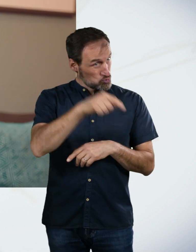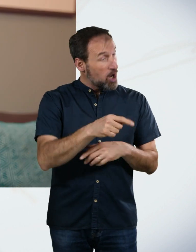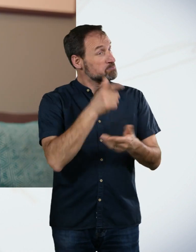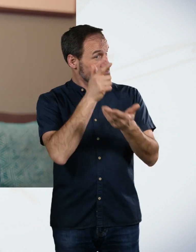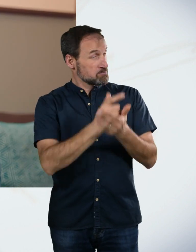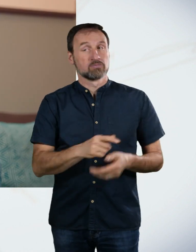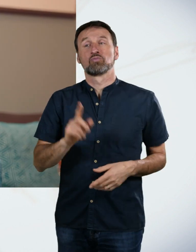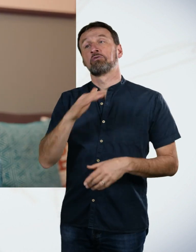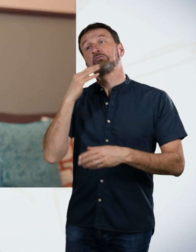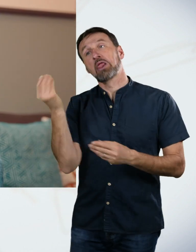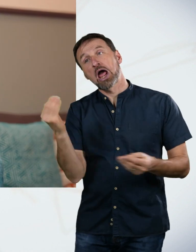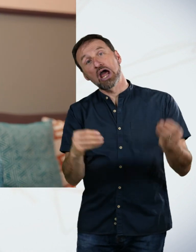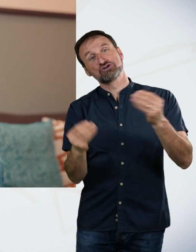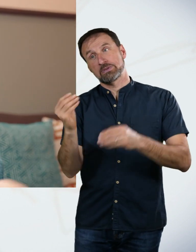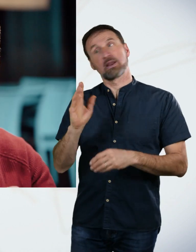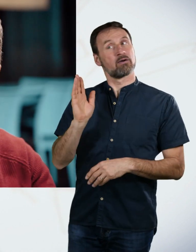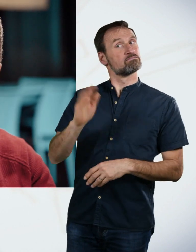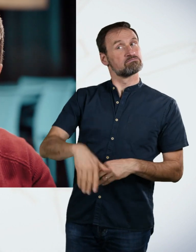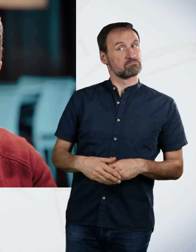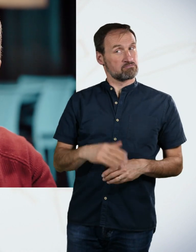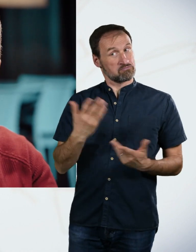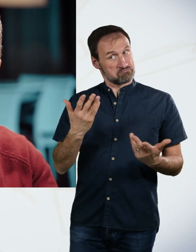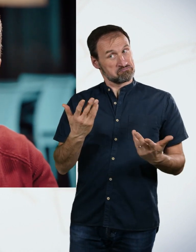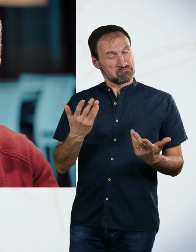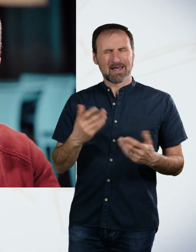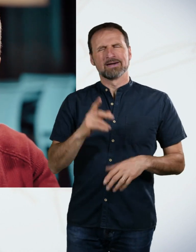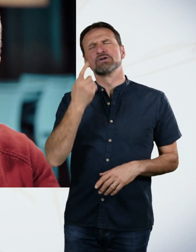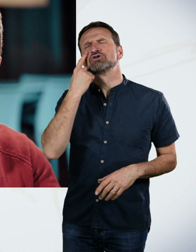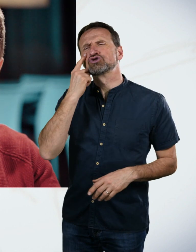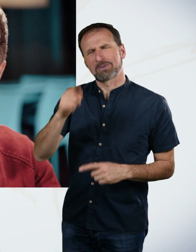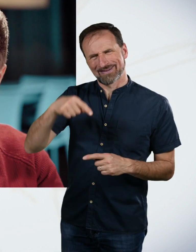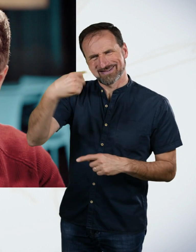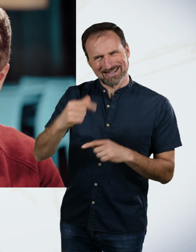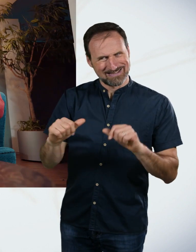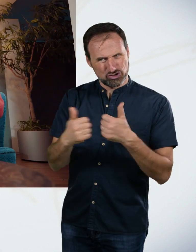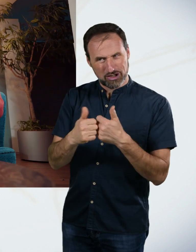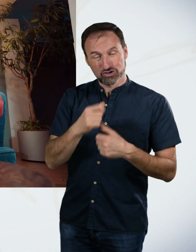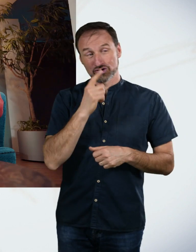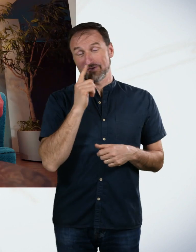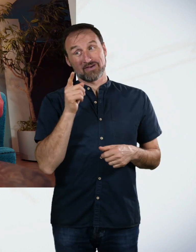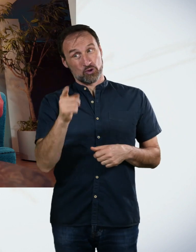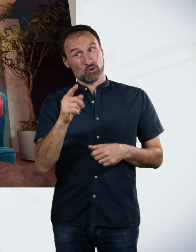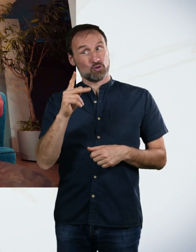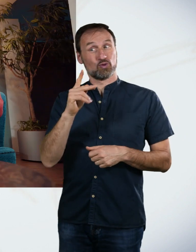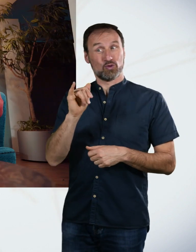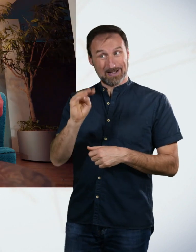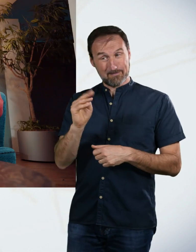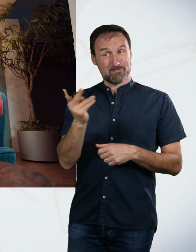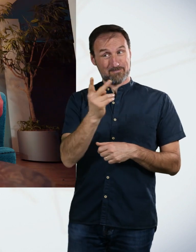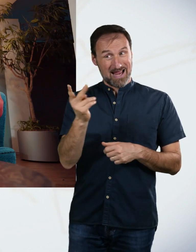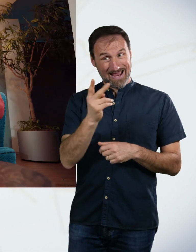würde sagen, lass uns die nächste Challenge angucken. Und wenn ihr die gewonnen habt, du und Kim. Da war mir wieder ein Frauen-Duo. Dann steht